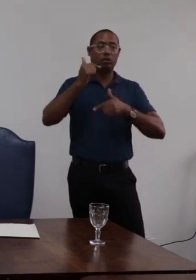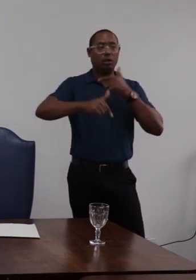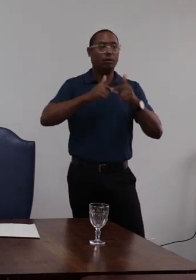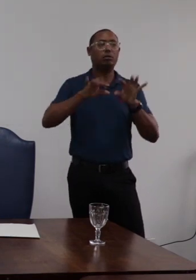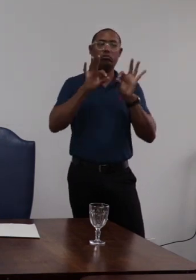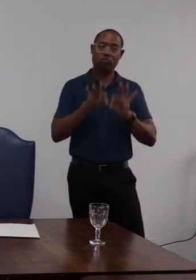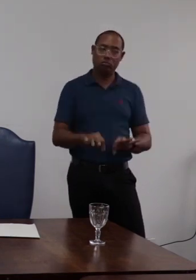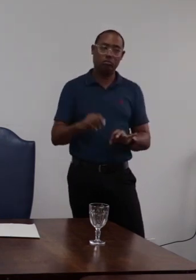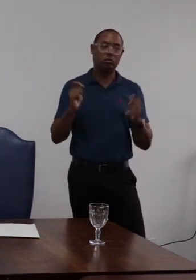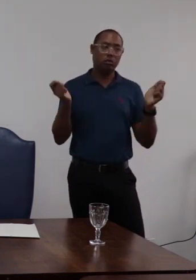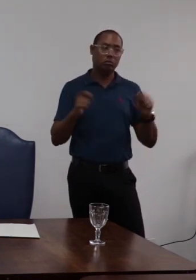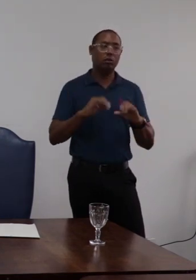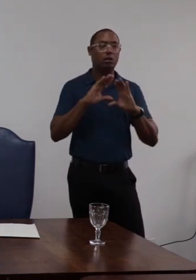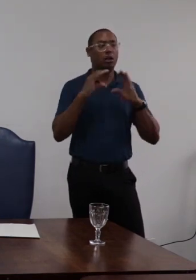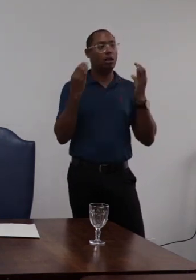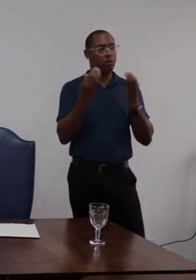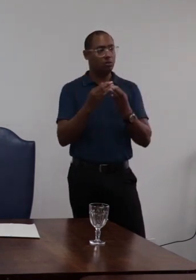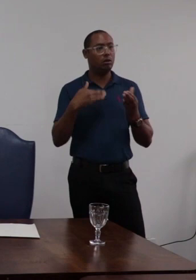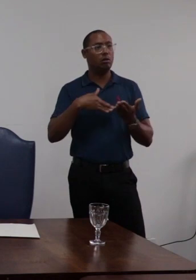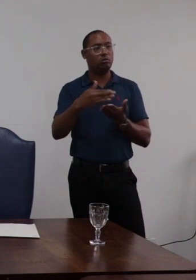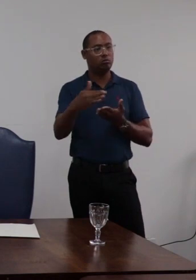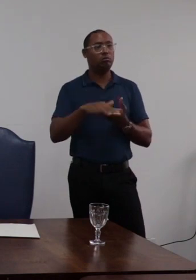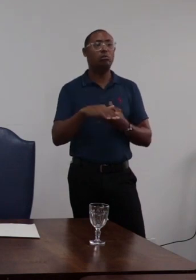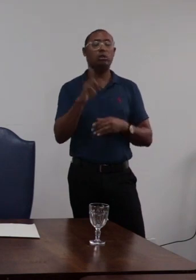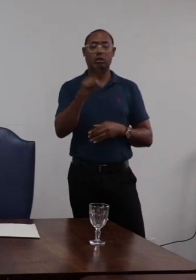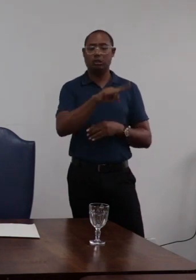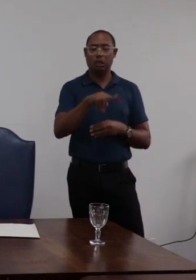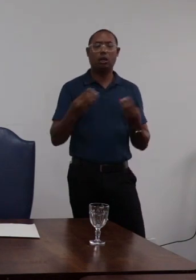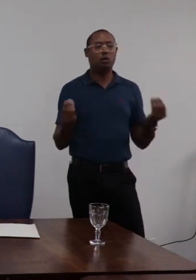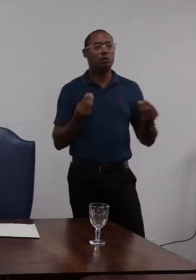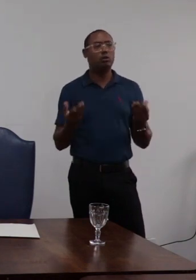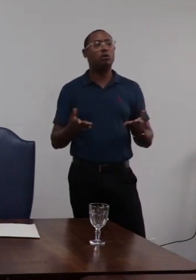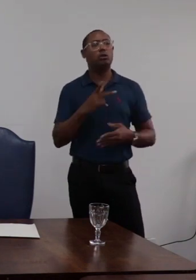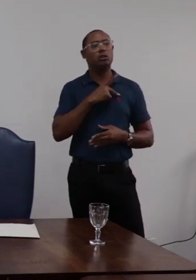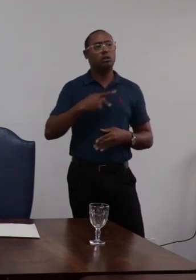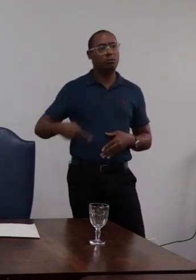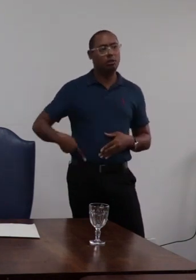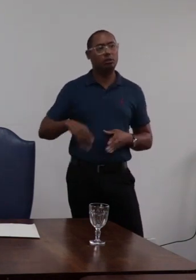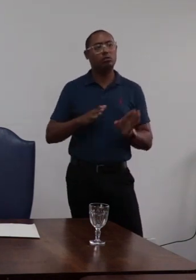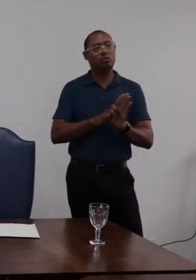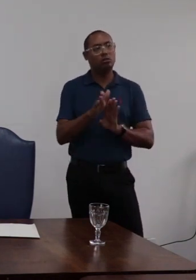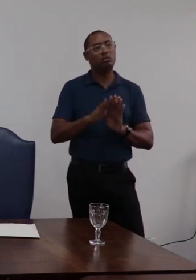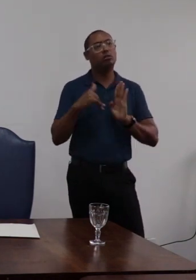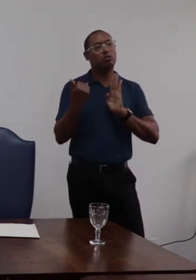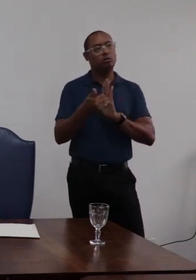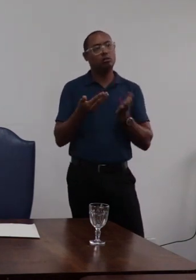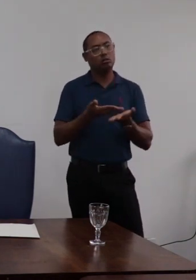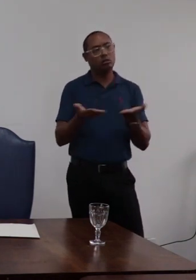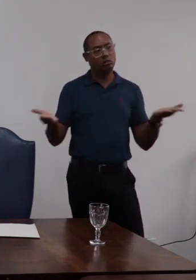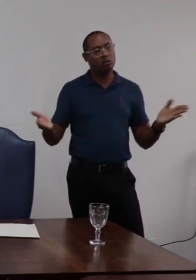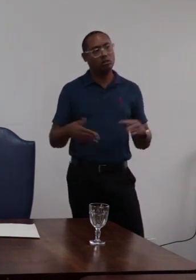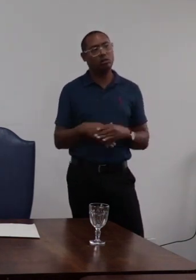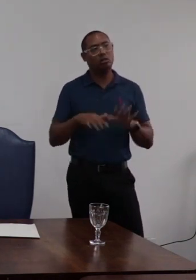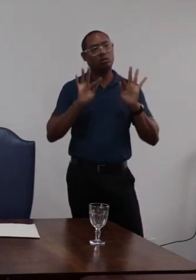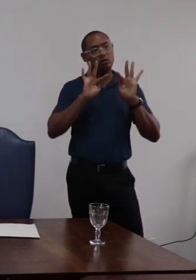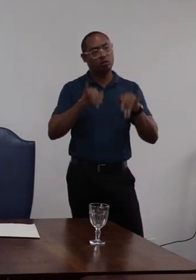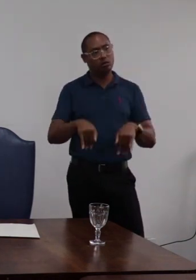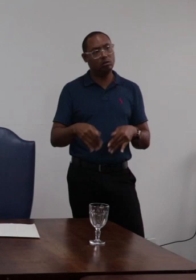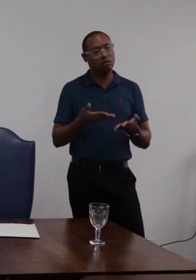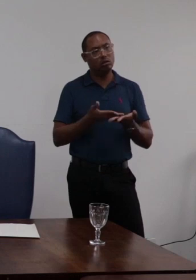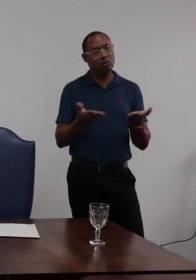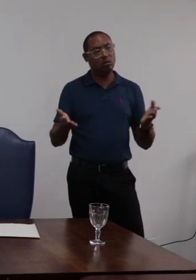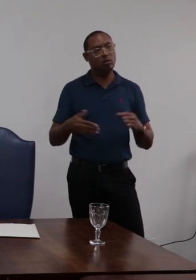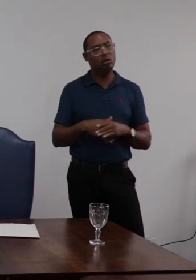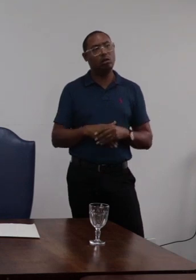corretamente a comissão pode ter seu parecer negado senhor presidente e demais conselheiras vou encaminhar para a finalização da minha